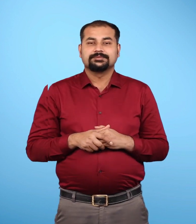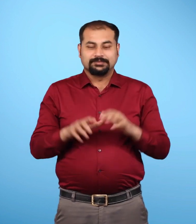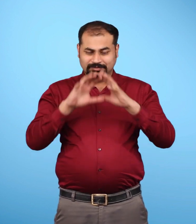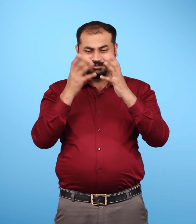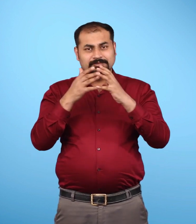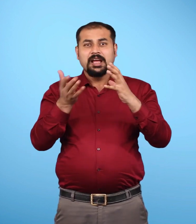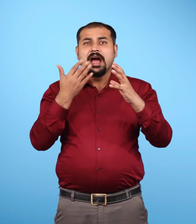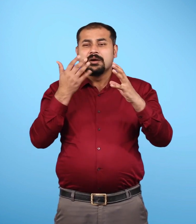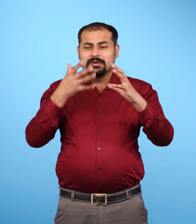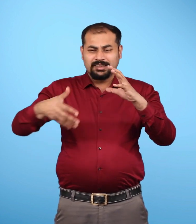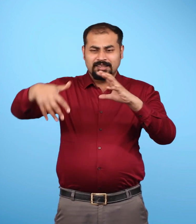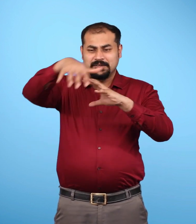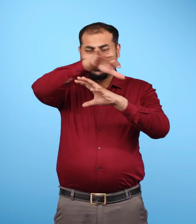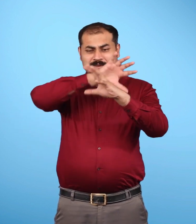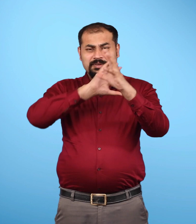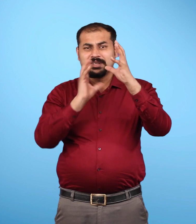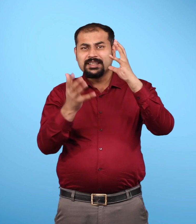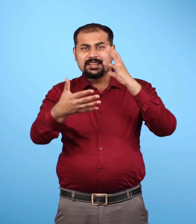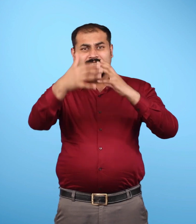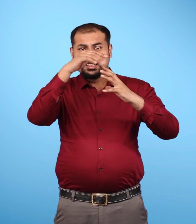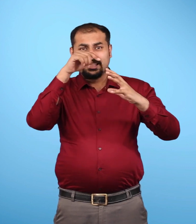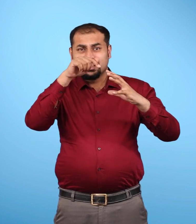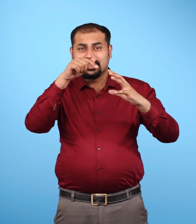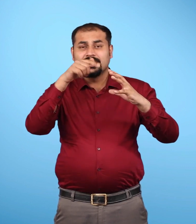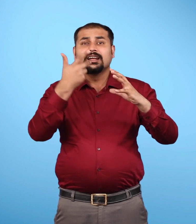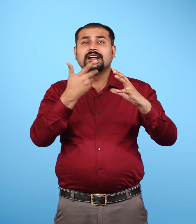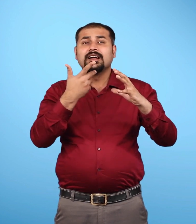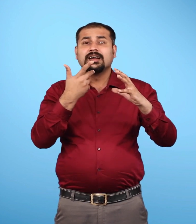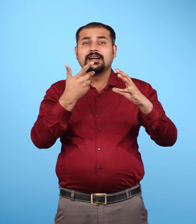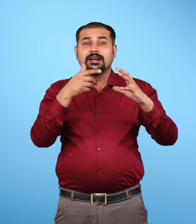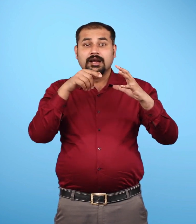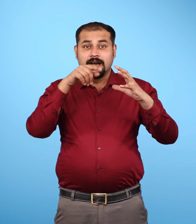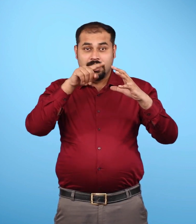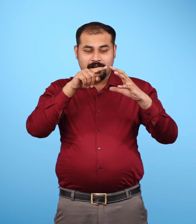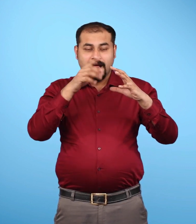वायु की यह पतली परत इस ग्रह का महत्वपूर्ण एवं अटूट भाग है